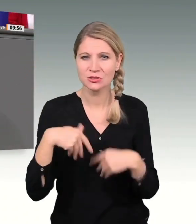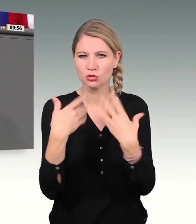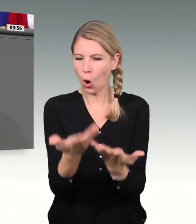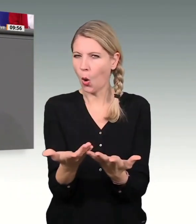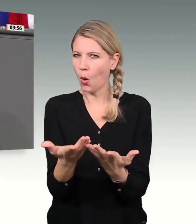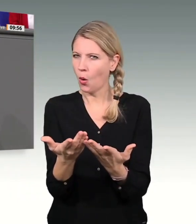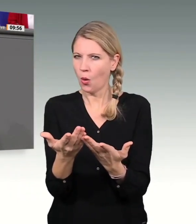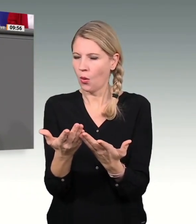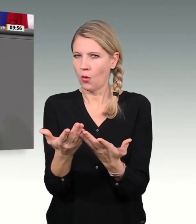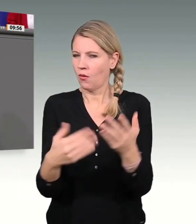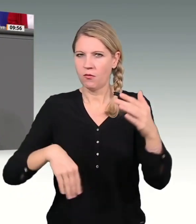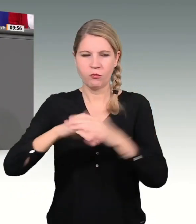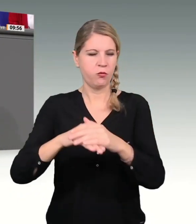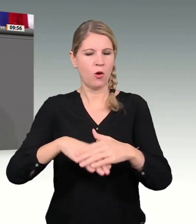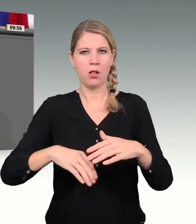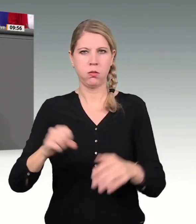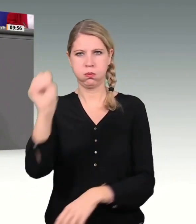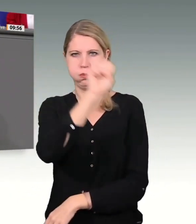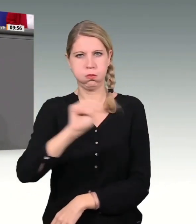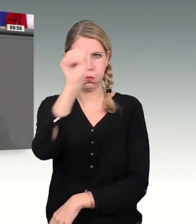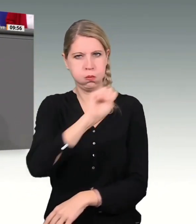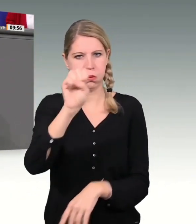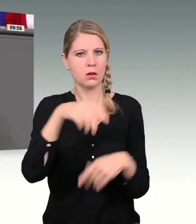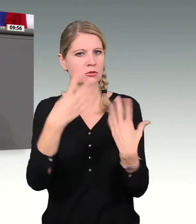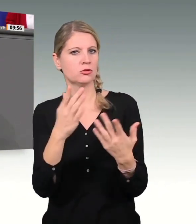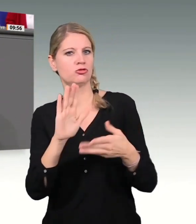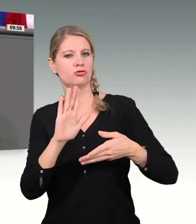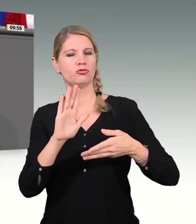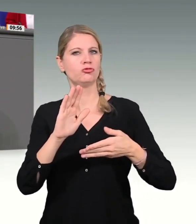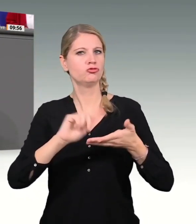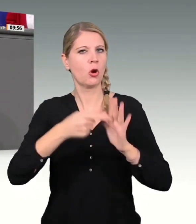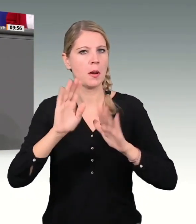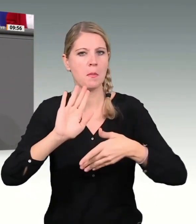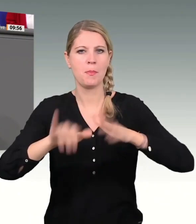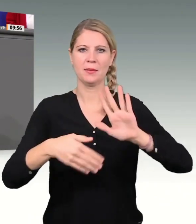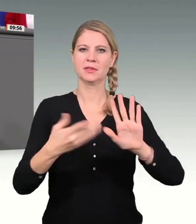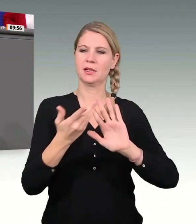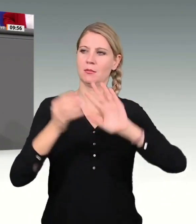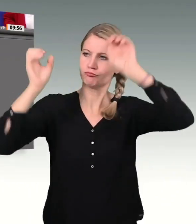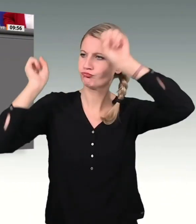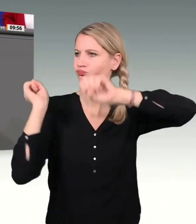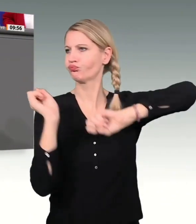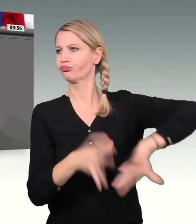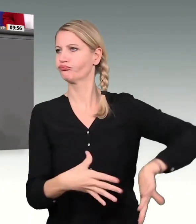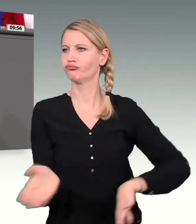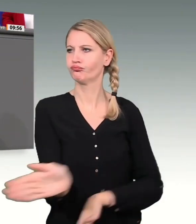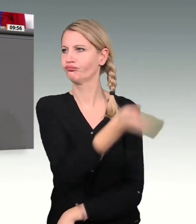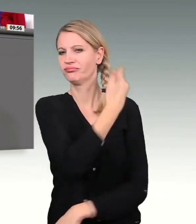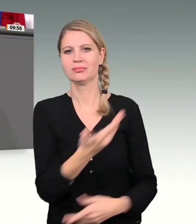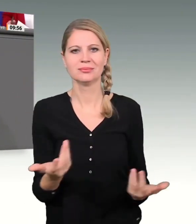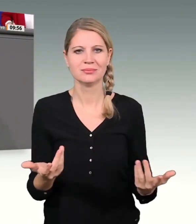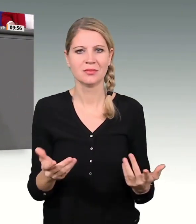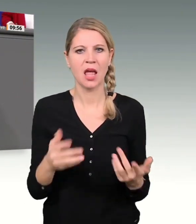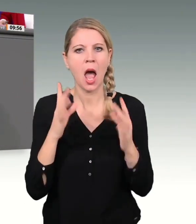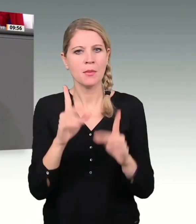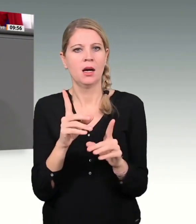mit Ihrem Tun auch das Wirtschaftlichkeitsgebot. Für Geld, das nicht gebraucht wird, dürfen keine Kredite in Anspruch genommen werden.